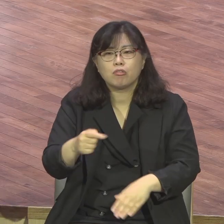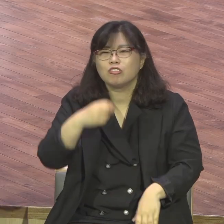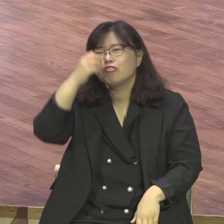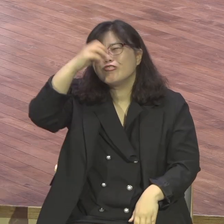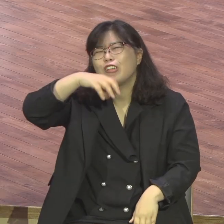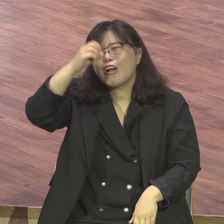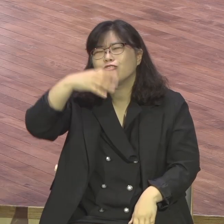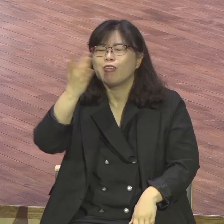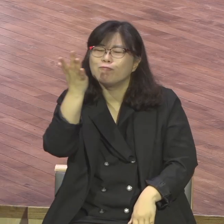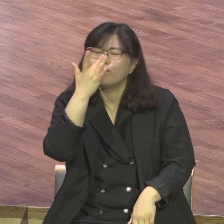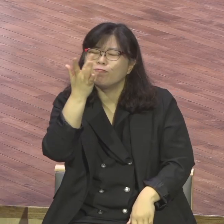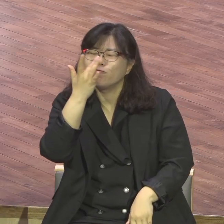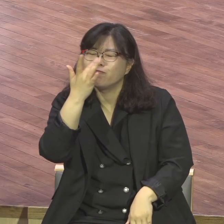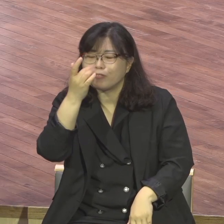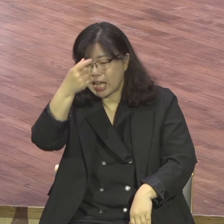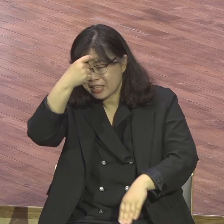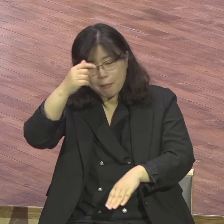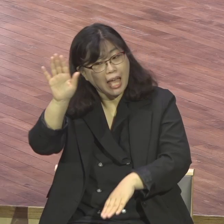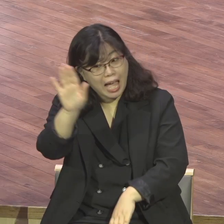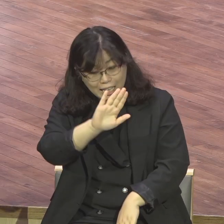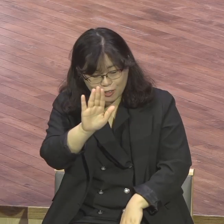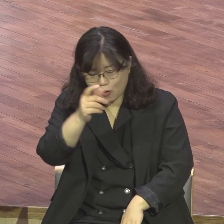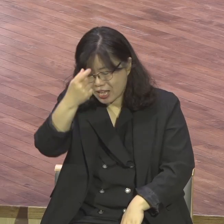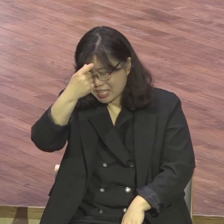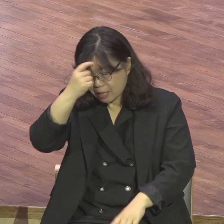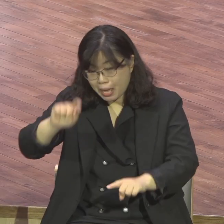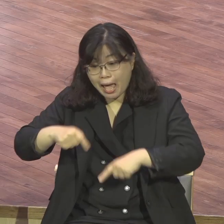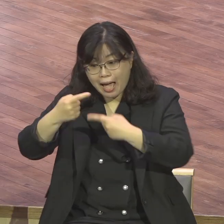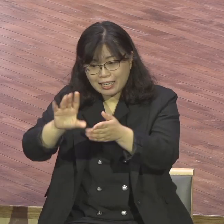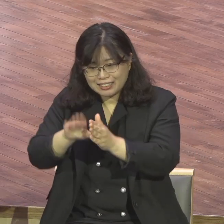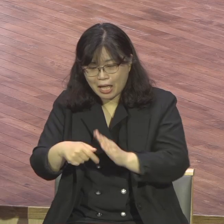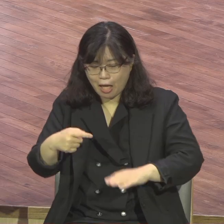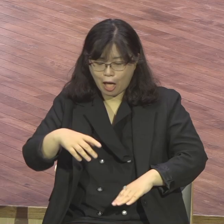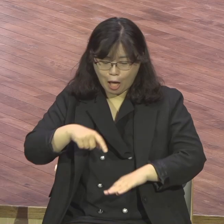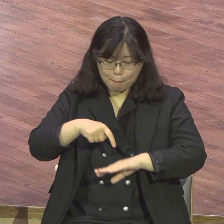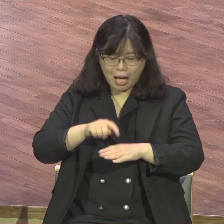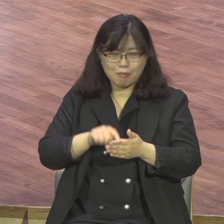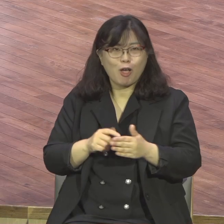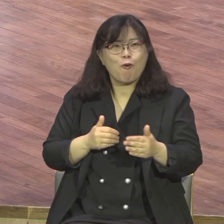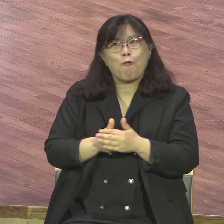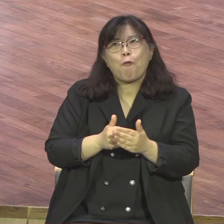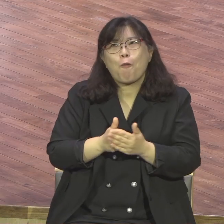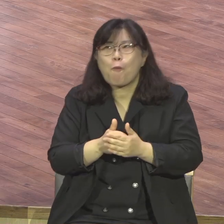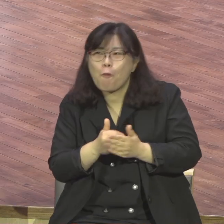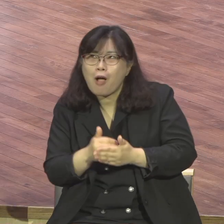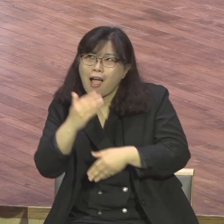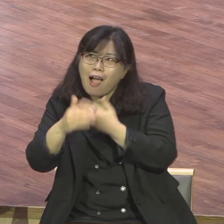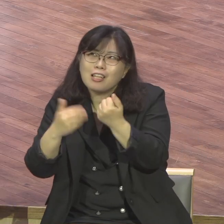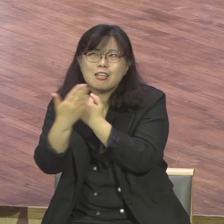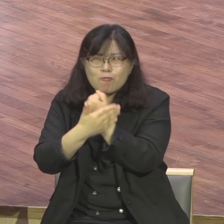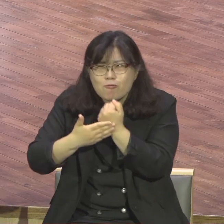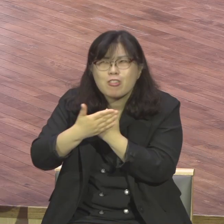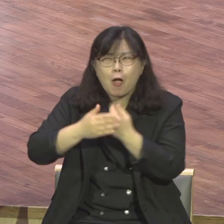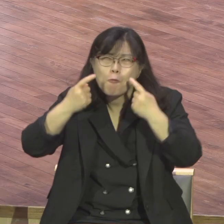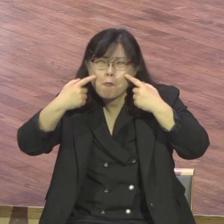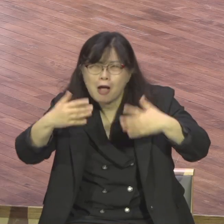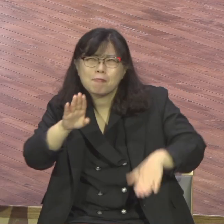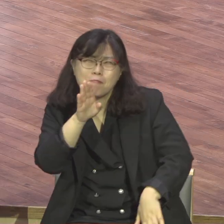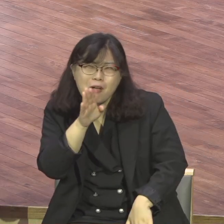예원교회에 내가 예배대로 이부 예배대로 가야지 하는 그 마음을 여러분이 가질 때 설레이냐고요 그게 정상이에요